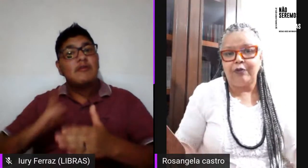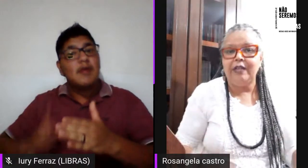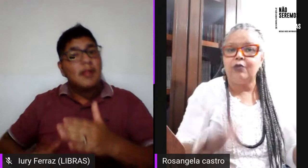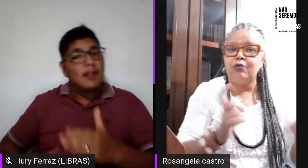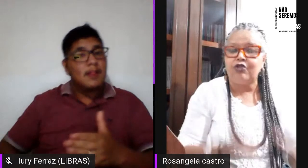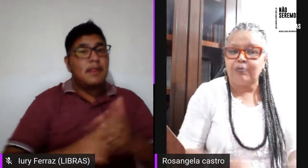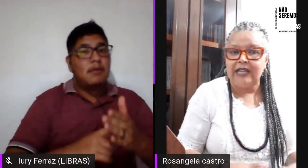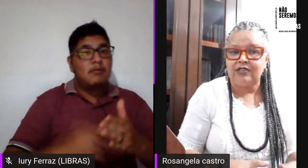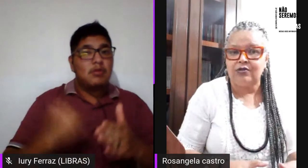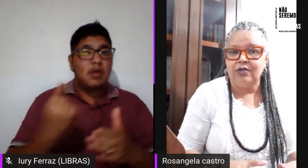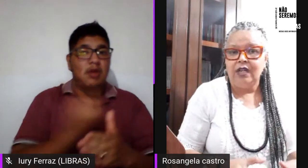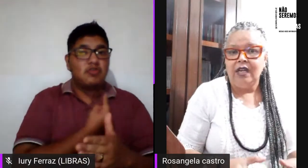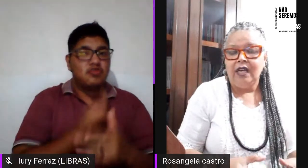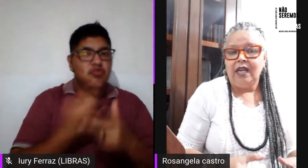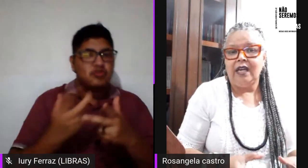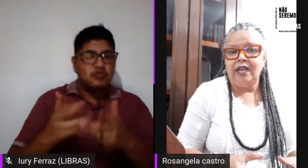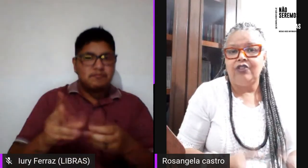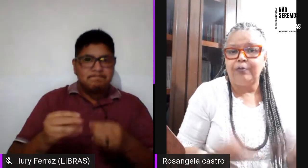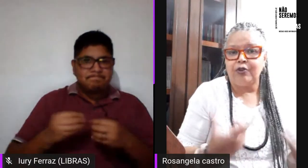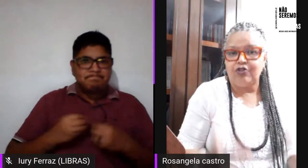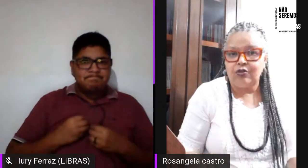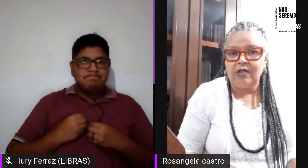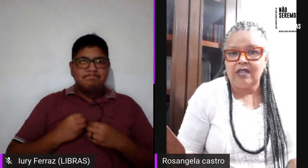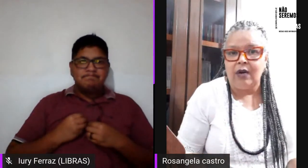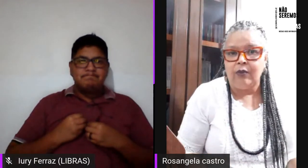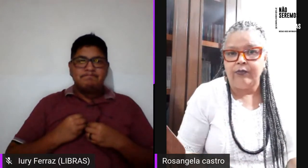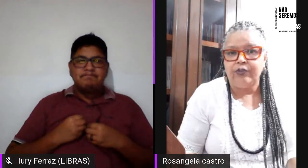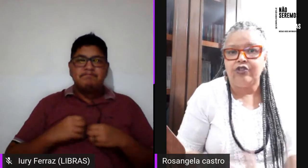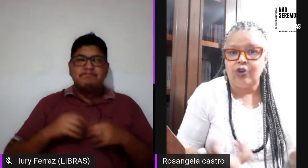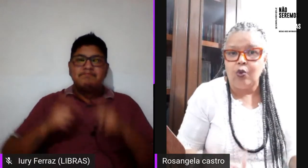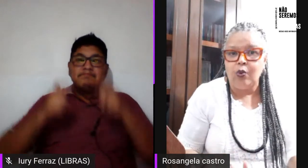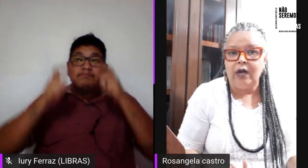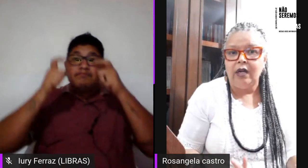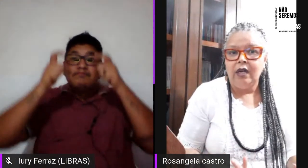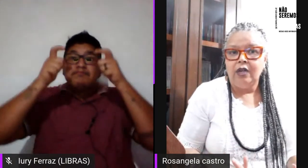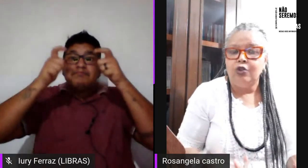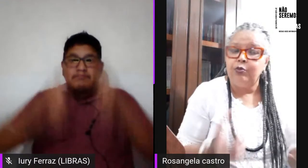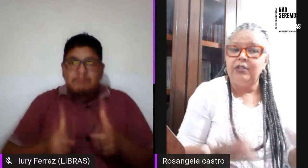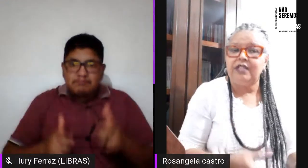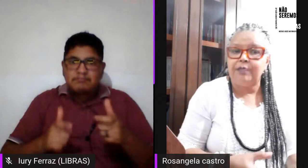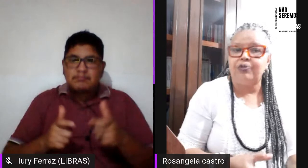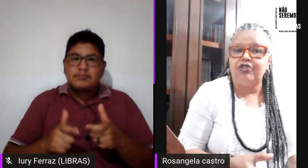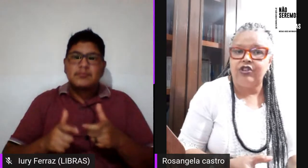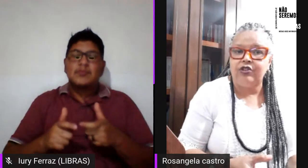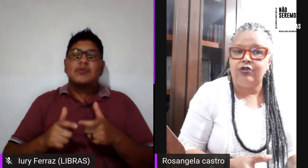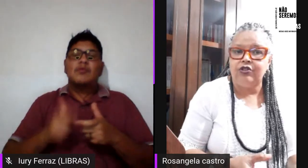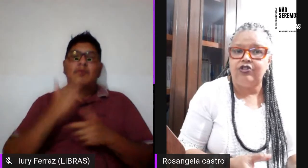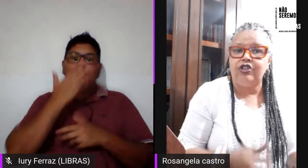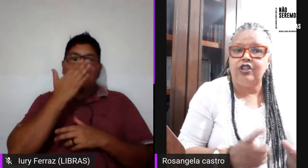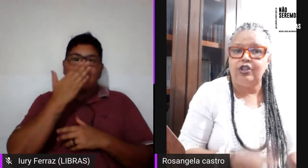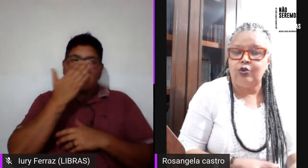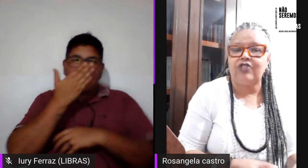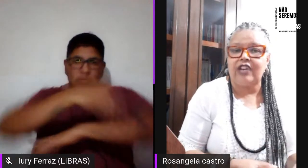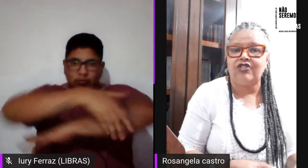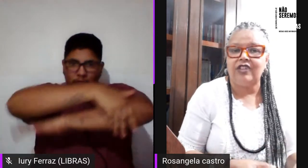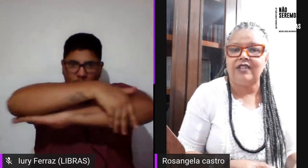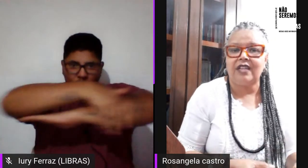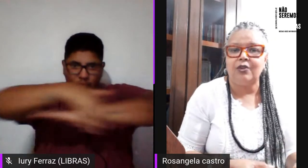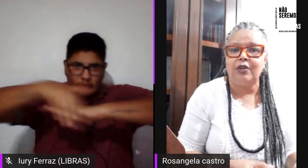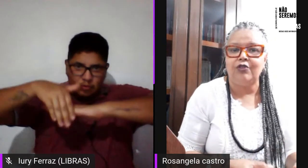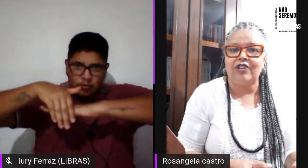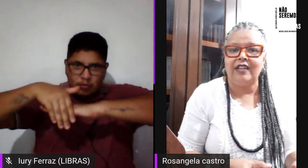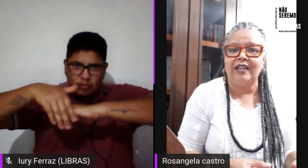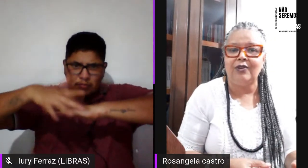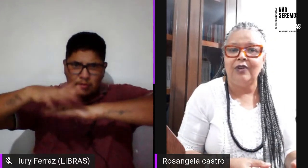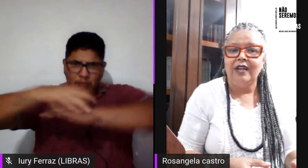lesbofobia num espaço de prostituição de rua no município de Duque de Caxias,